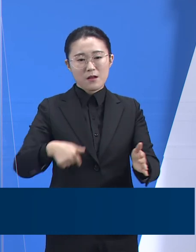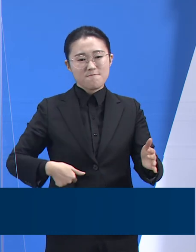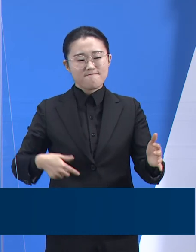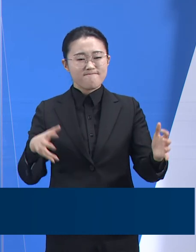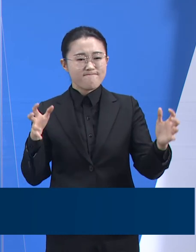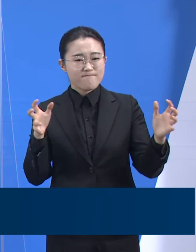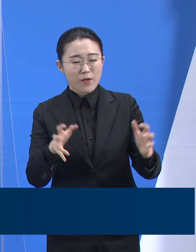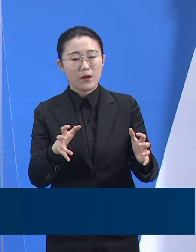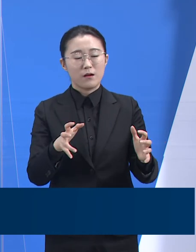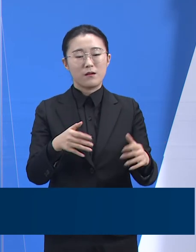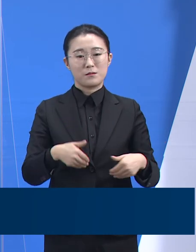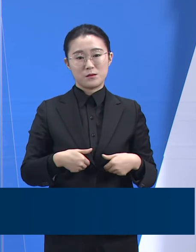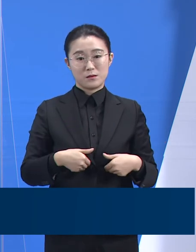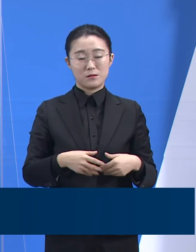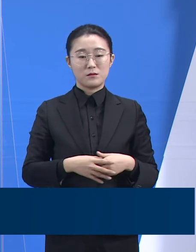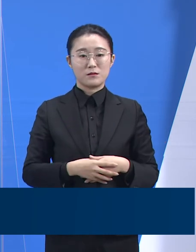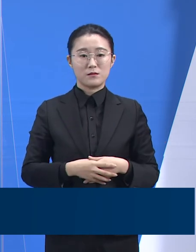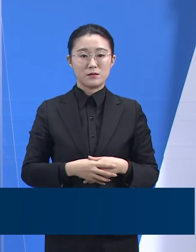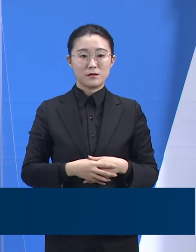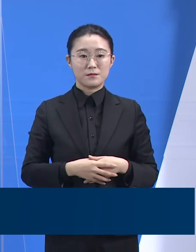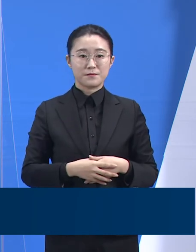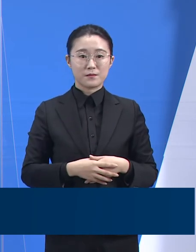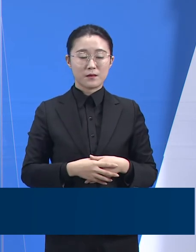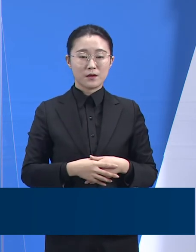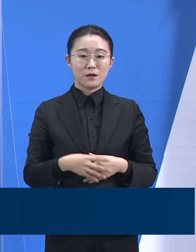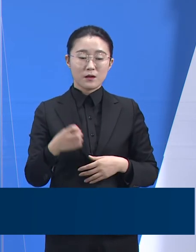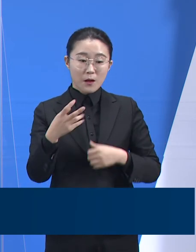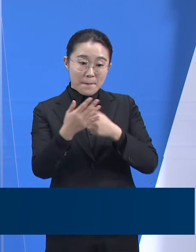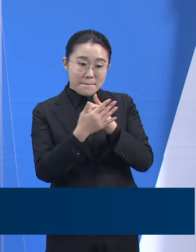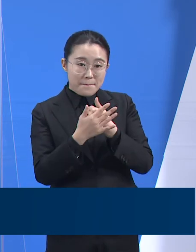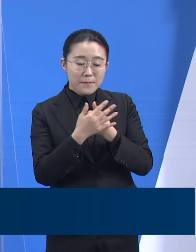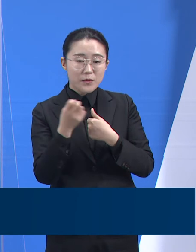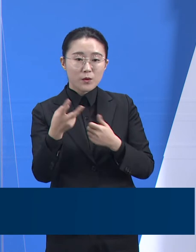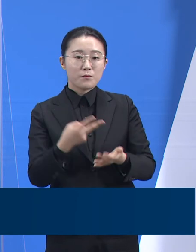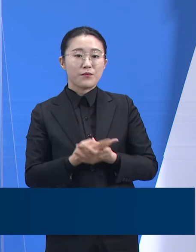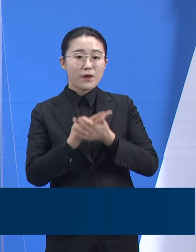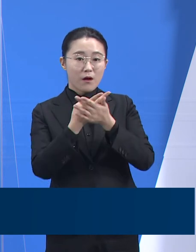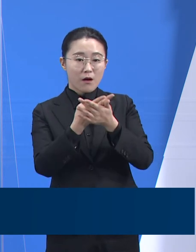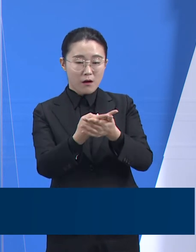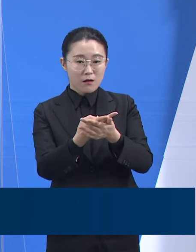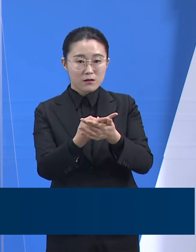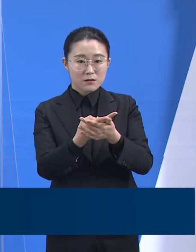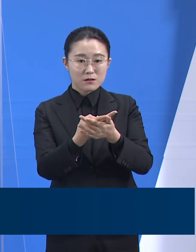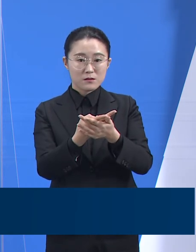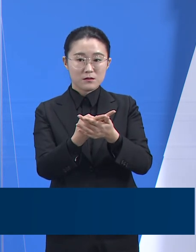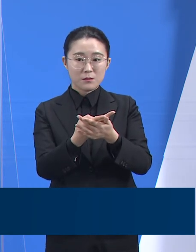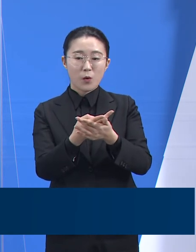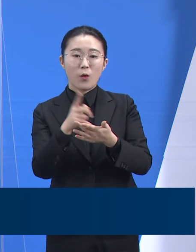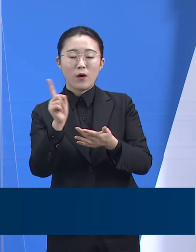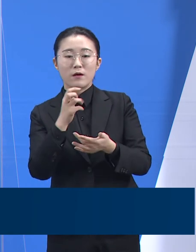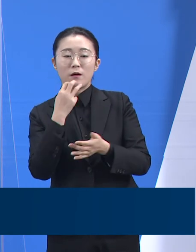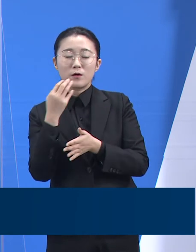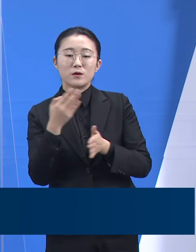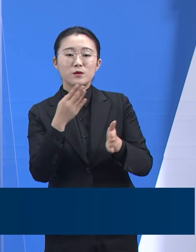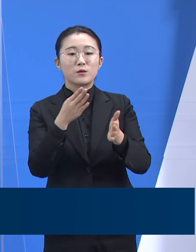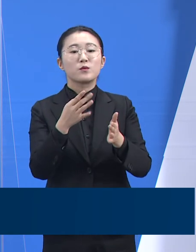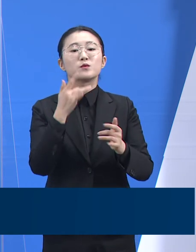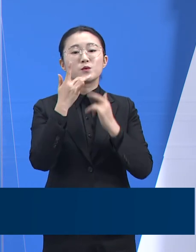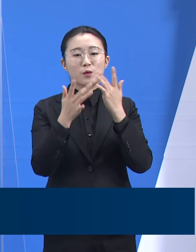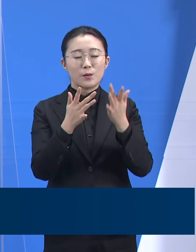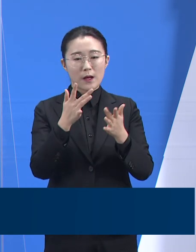환자 전원에 협조해 주신 의료기관과 이송에 애써 주신 도내 보건소 경기도 소방재난본부에 깊이